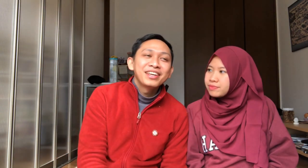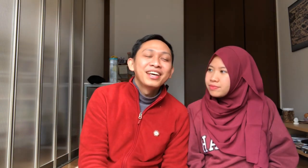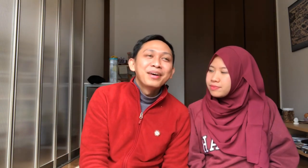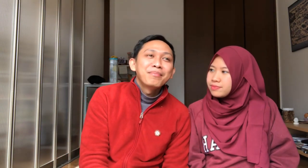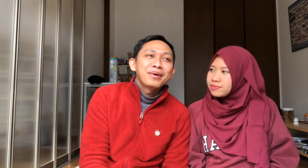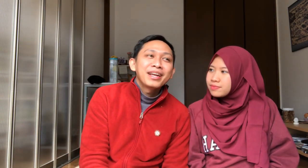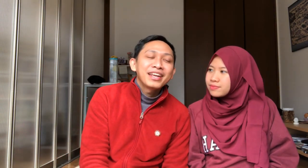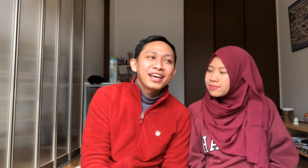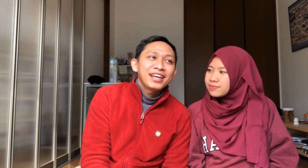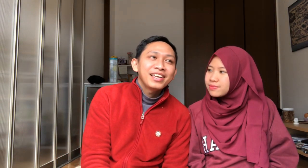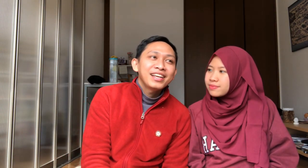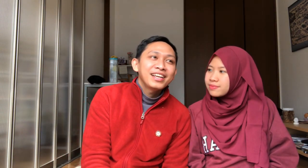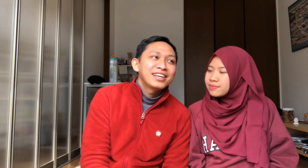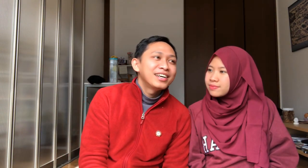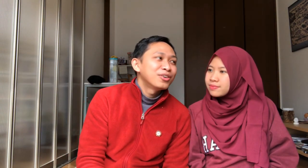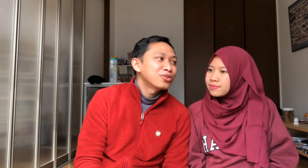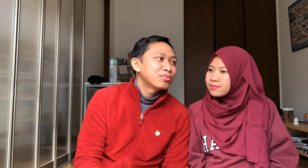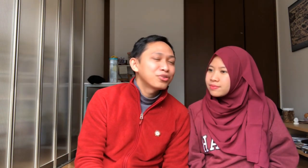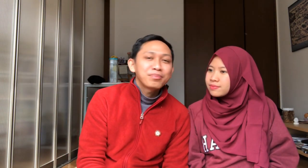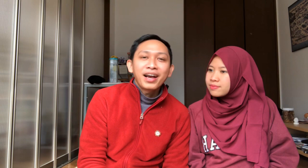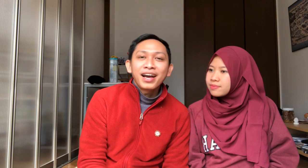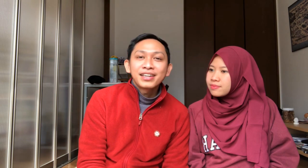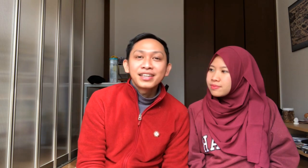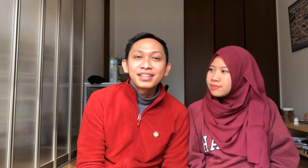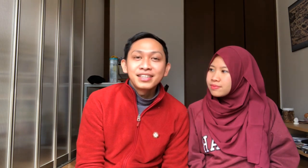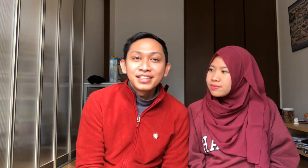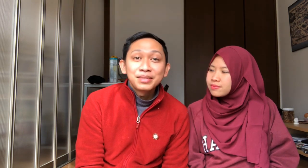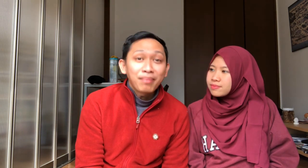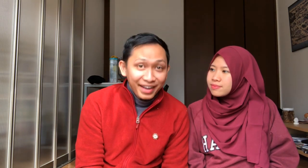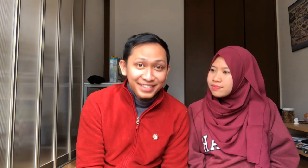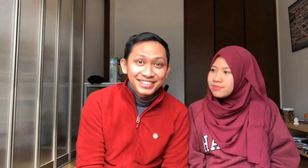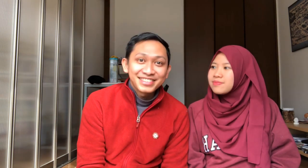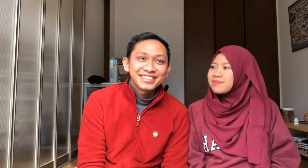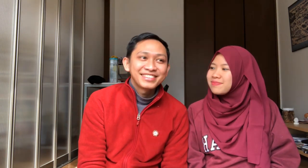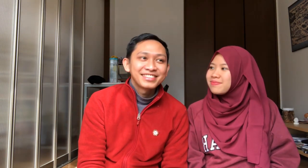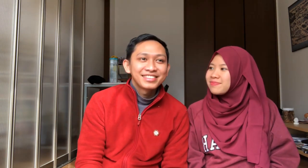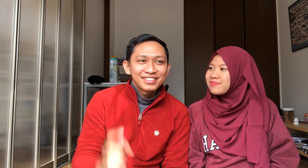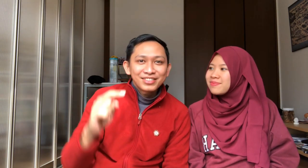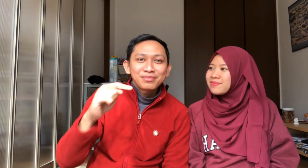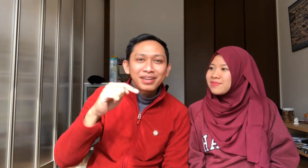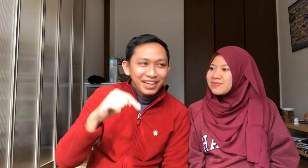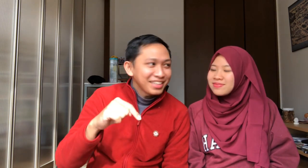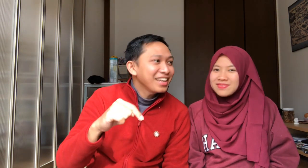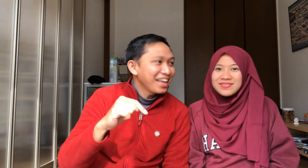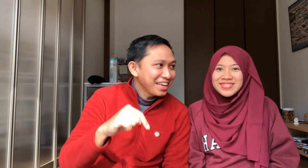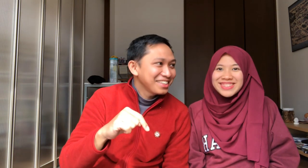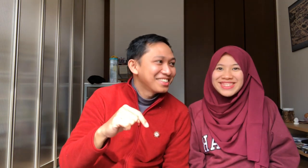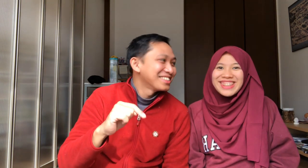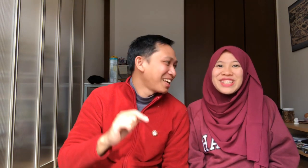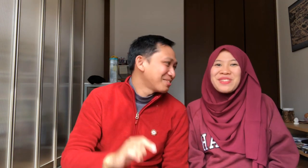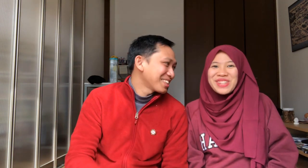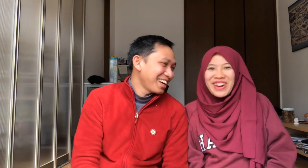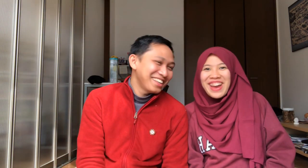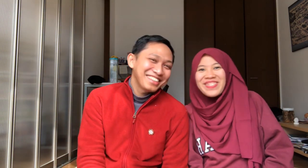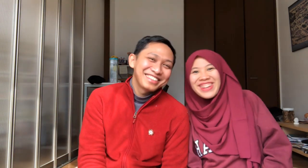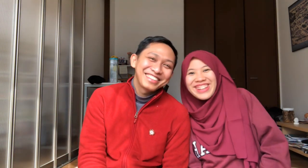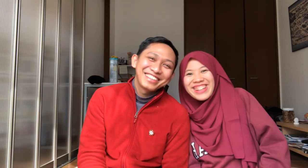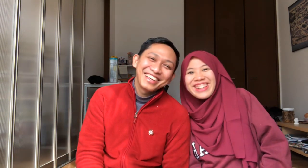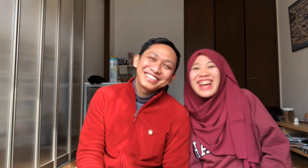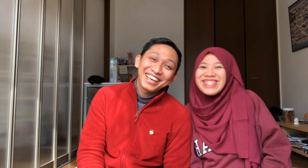mengenal huruf-huruf yang ada di Jepang Pokoknya, like, subscribe, dan